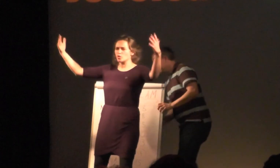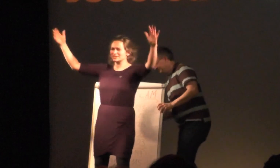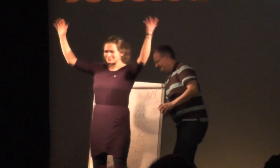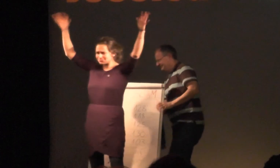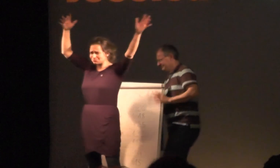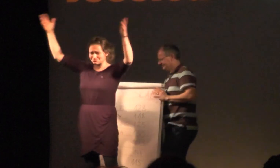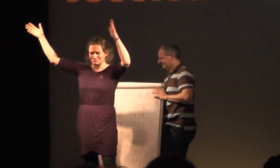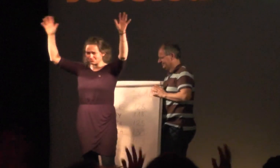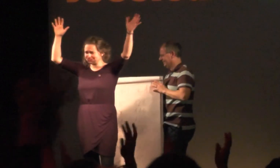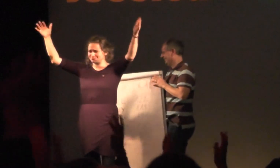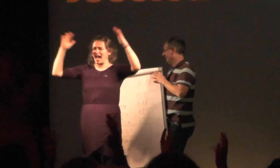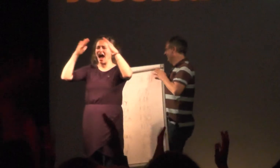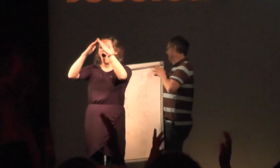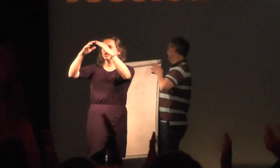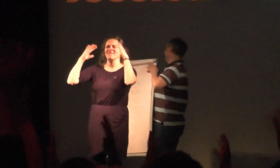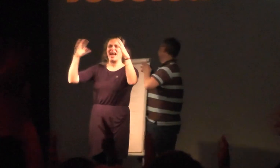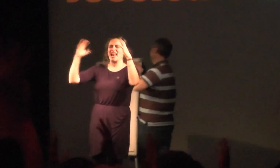jetzt nochmal einen großen Applaus für Jessica.